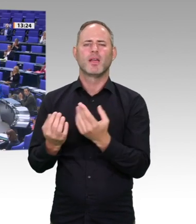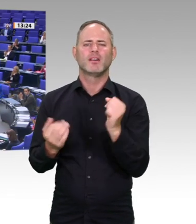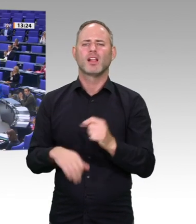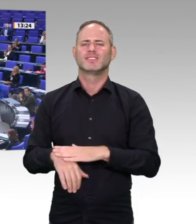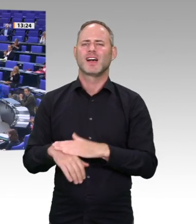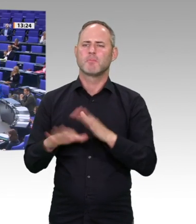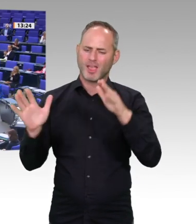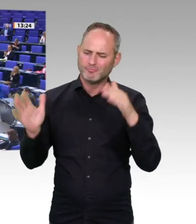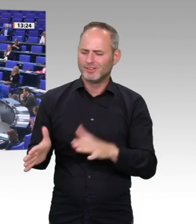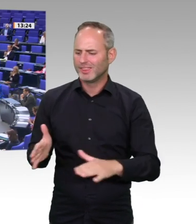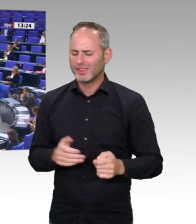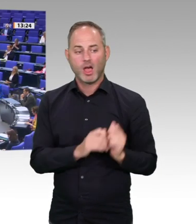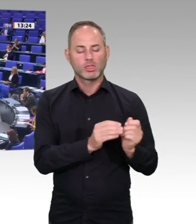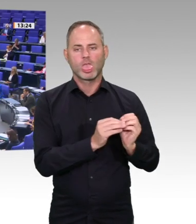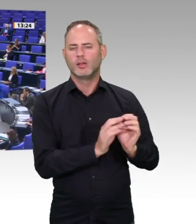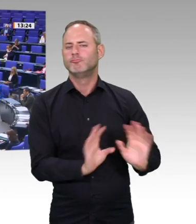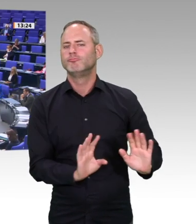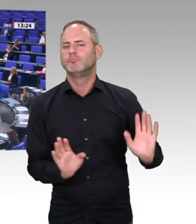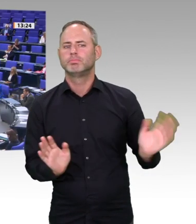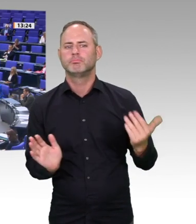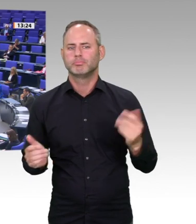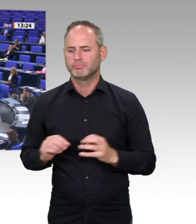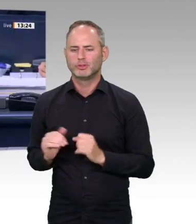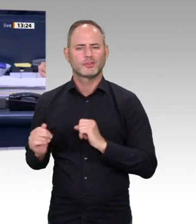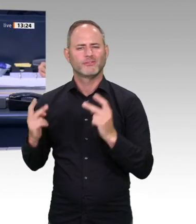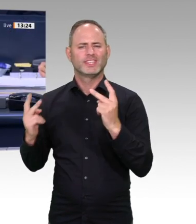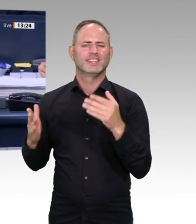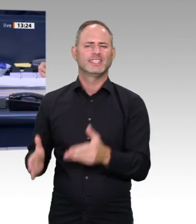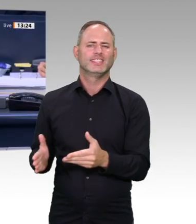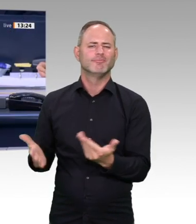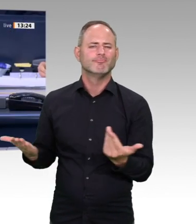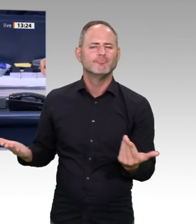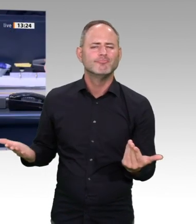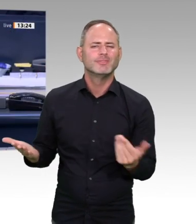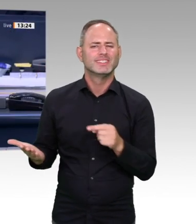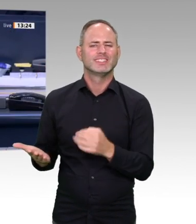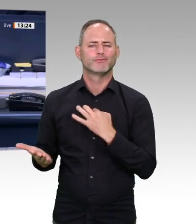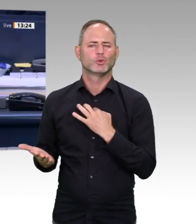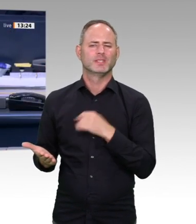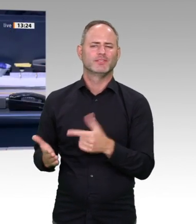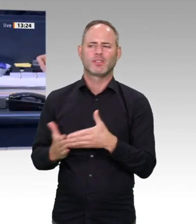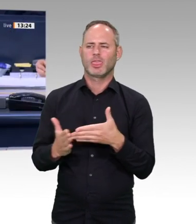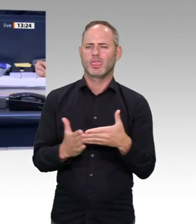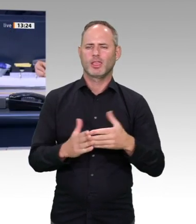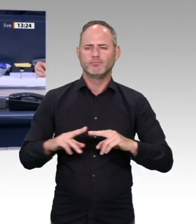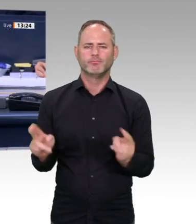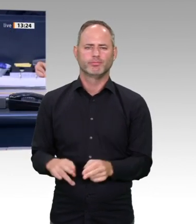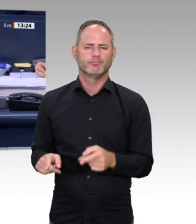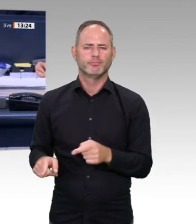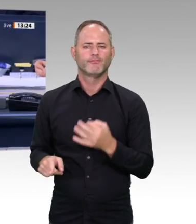Vielen Dank, Frau Ministerin. Für die Fraktion Die Linke hat das Wort die Kollegin Dr. Petra Sitte.